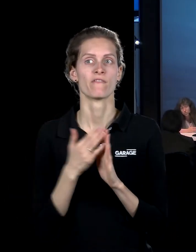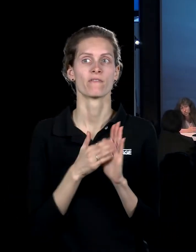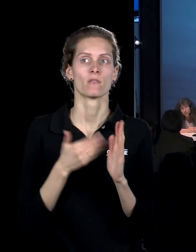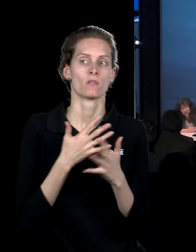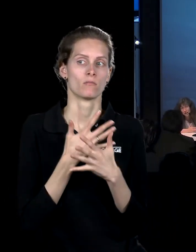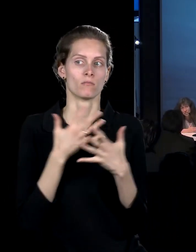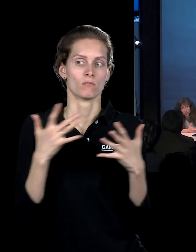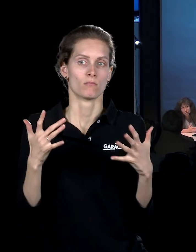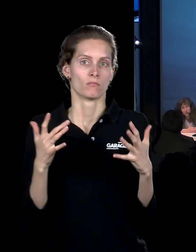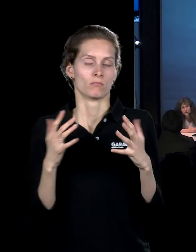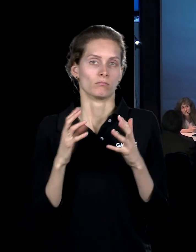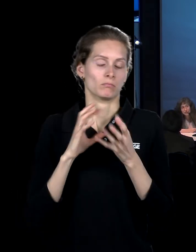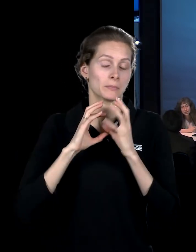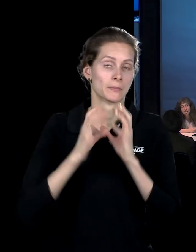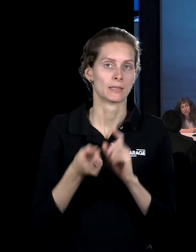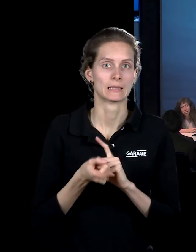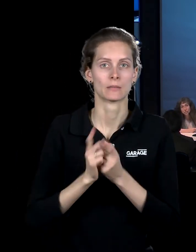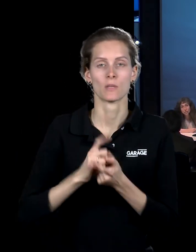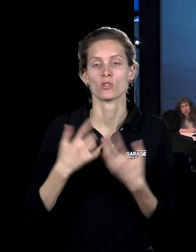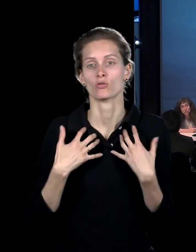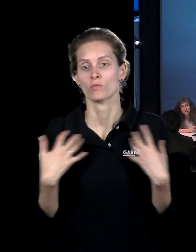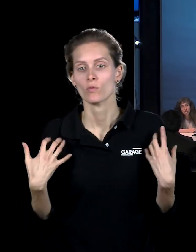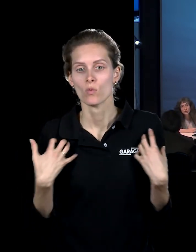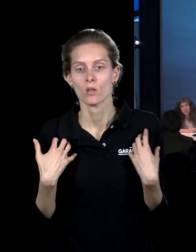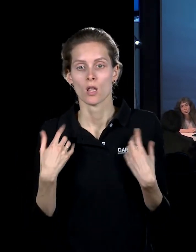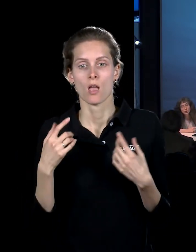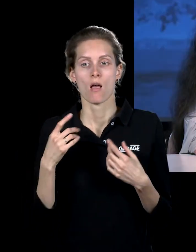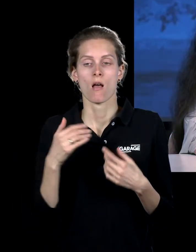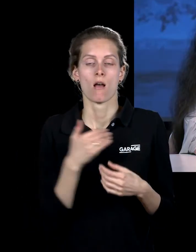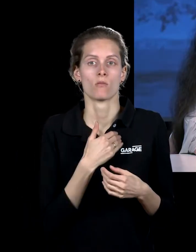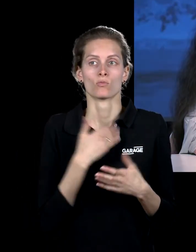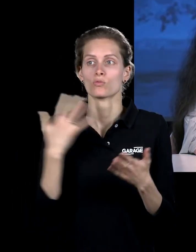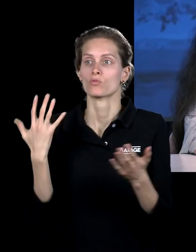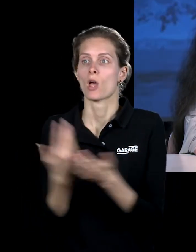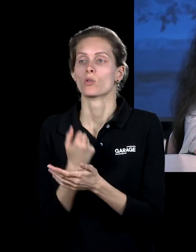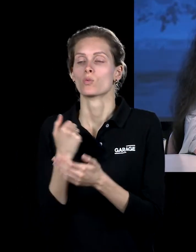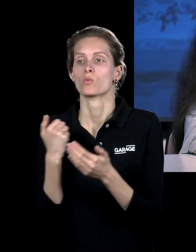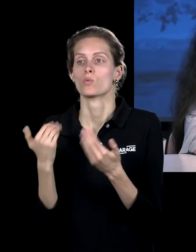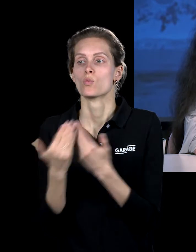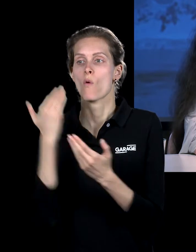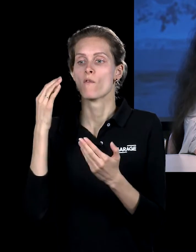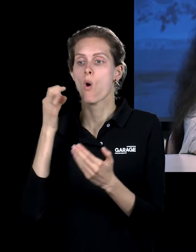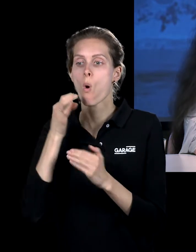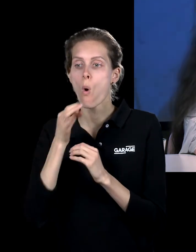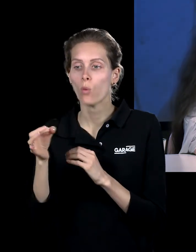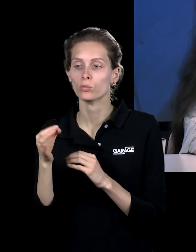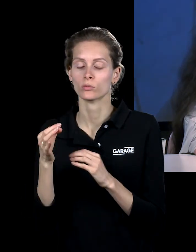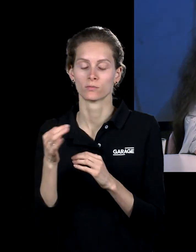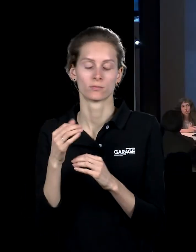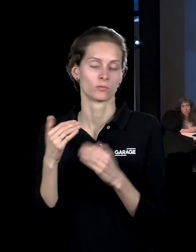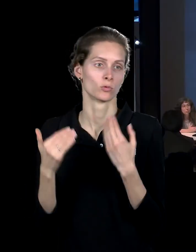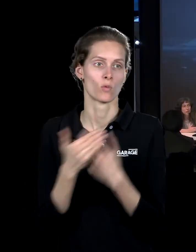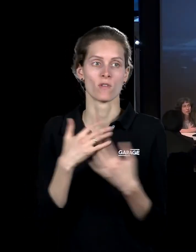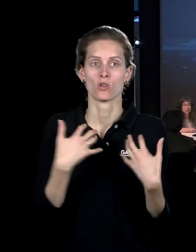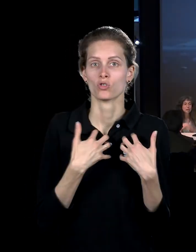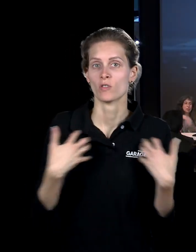животного мира. Поэтому идея найти неназванный остров и найти на нём не имеющий аналогов существо. Вот такой